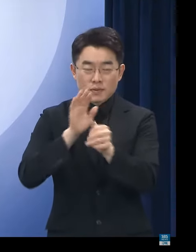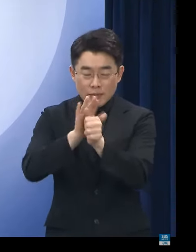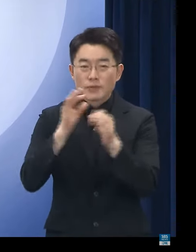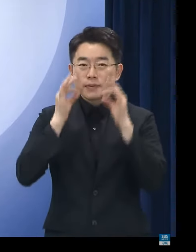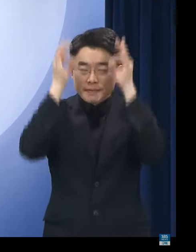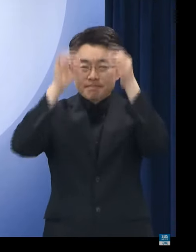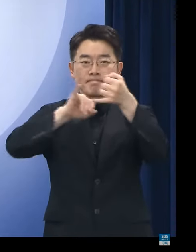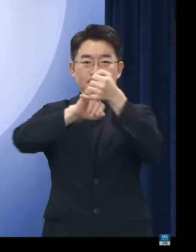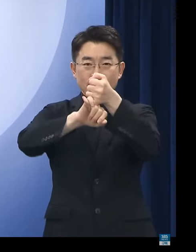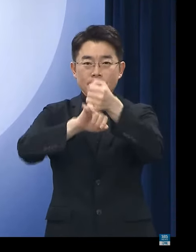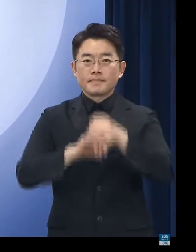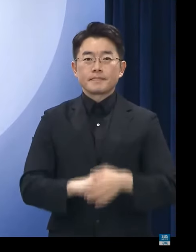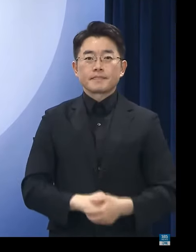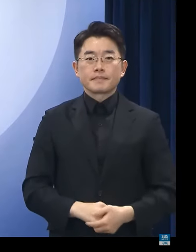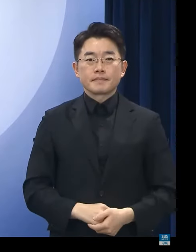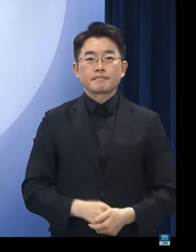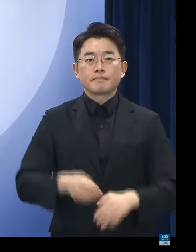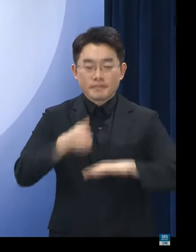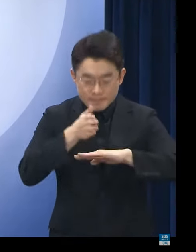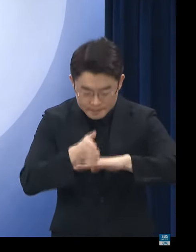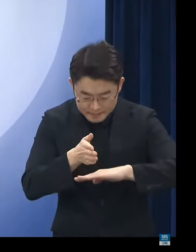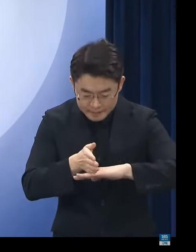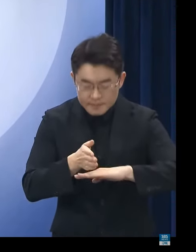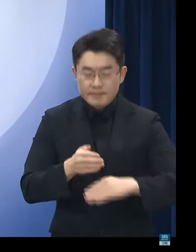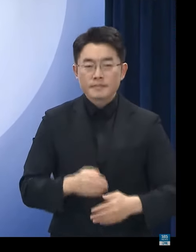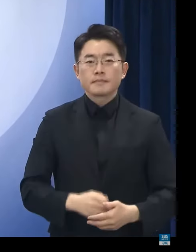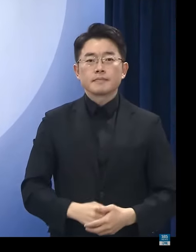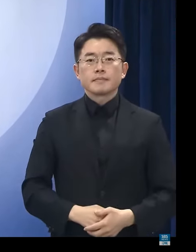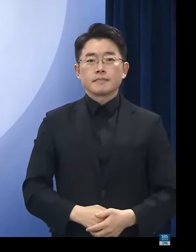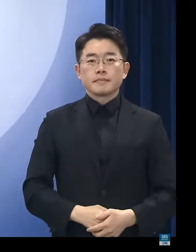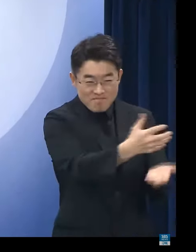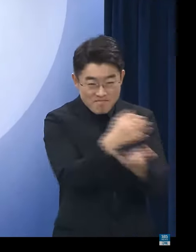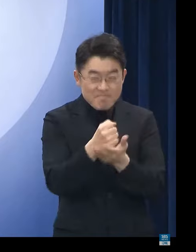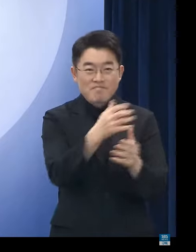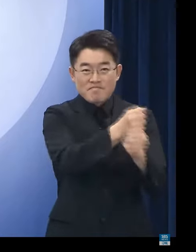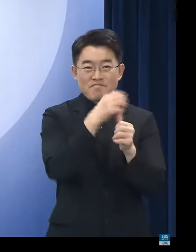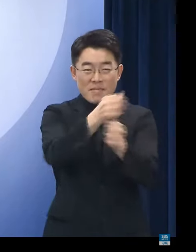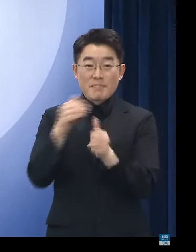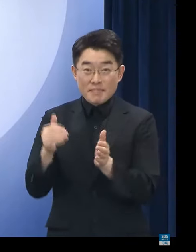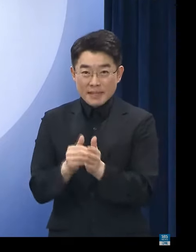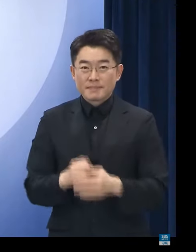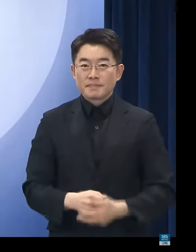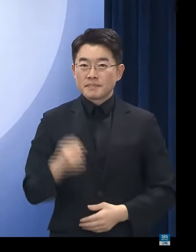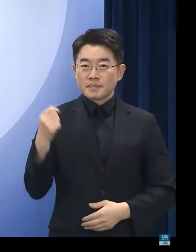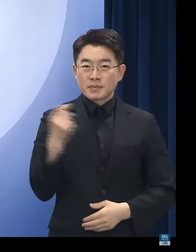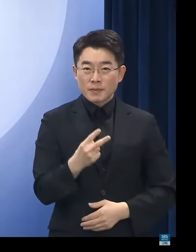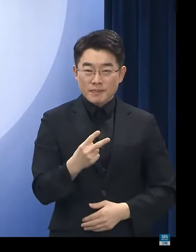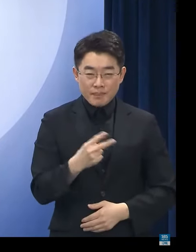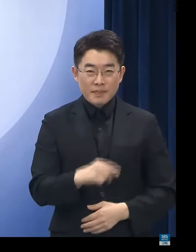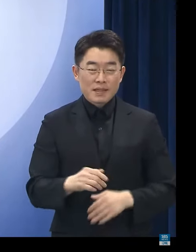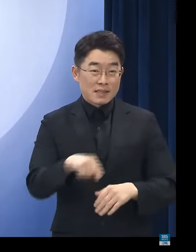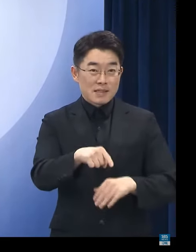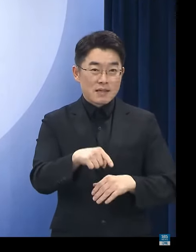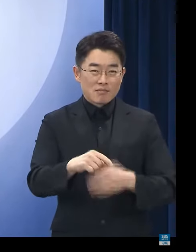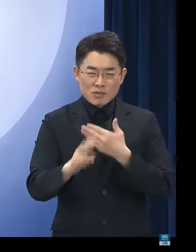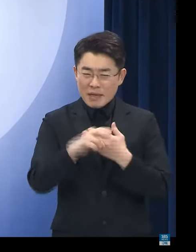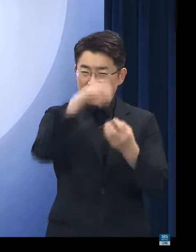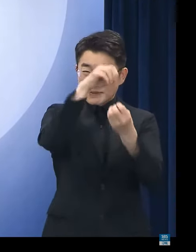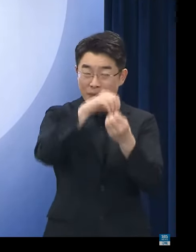약속드리겠습니다. 감사합니다. 불법 전세 관행 척결을 위하여